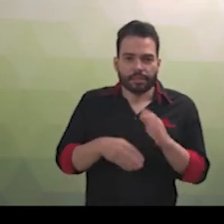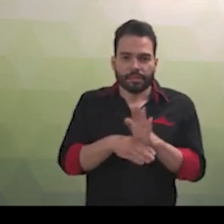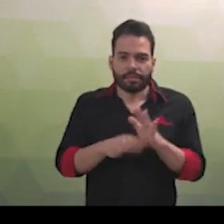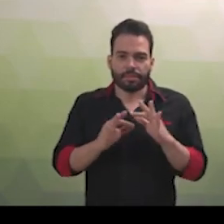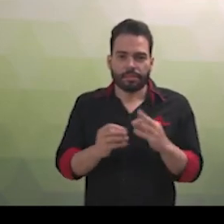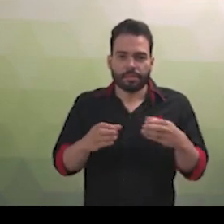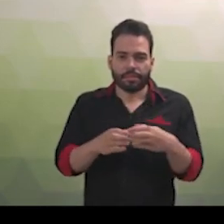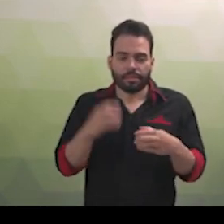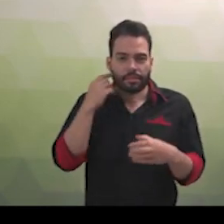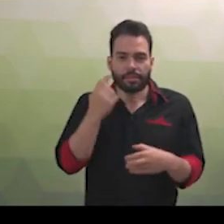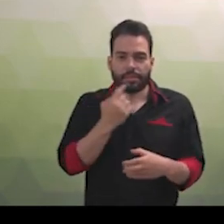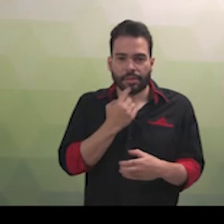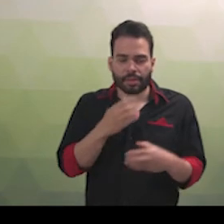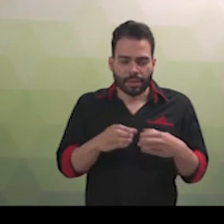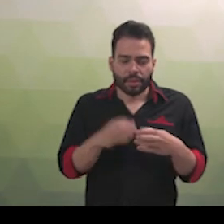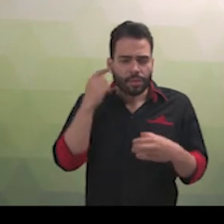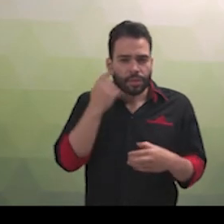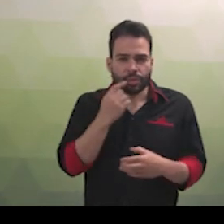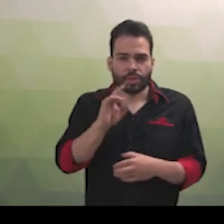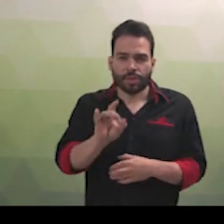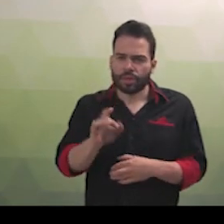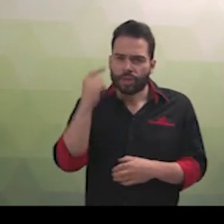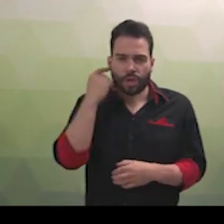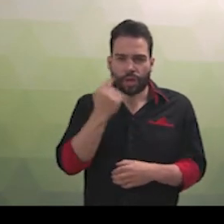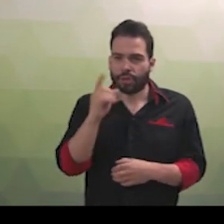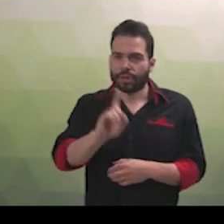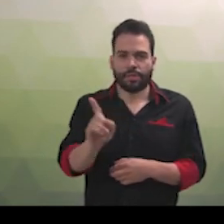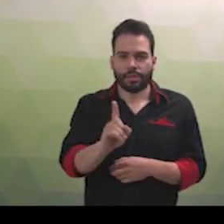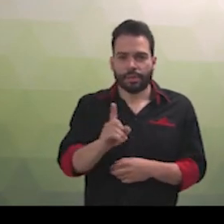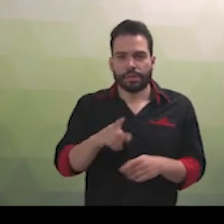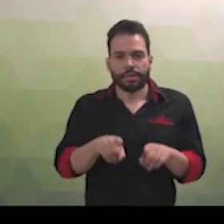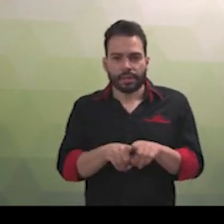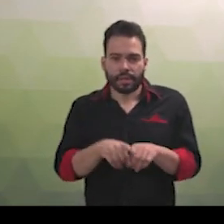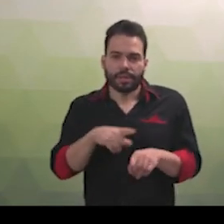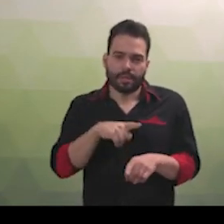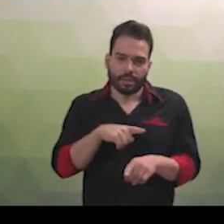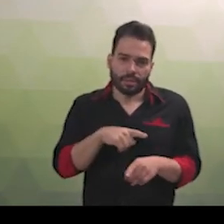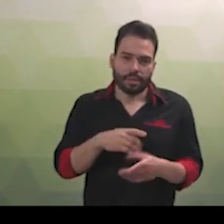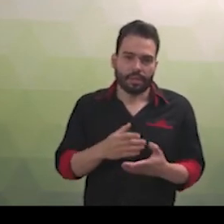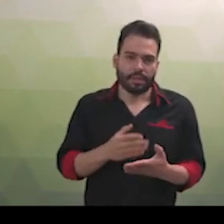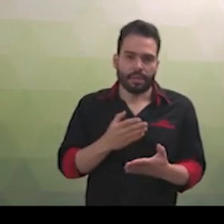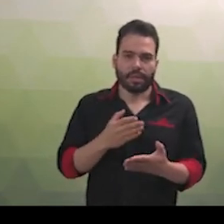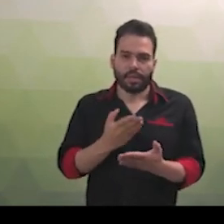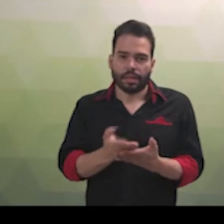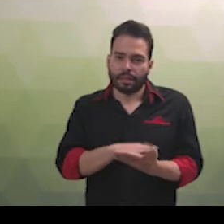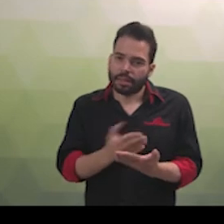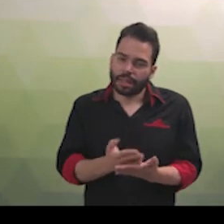toda a comunidade surda. A comunidade surda não é formada somente pelos surdos, mas por outros atores como os